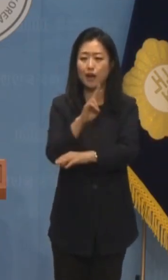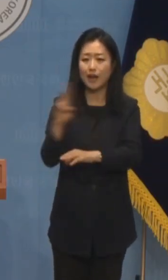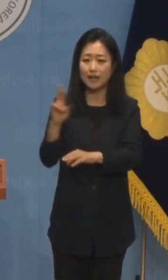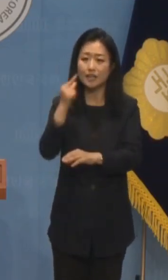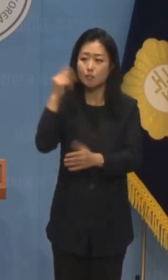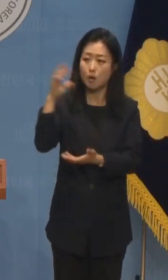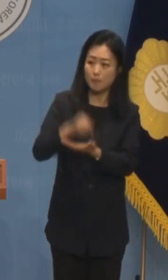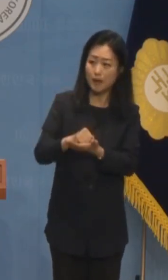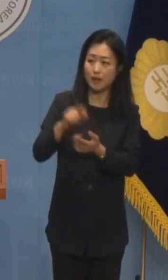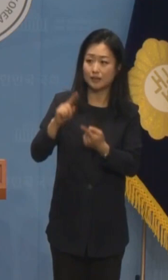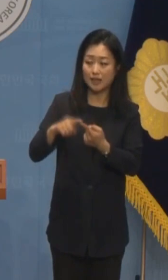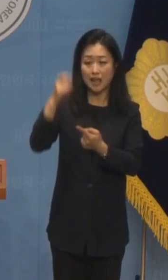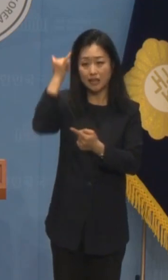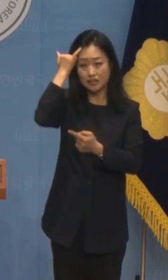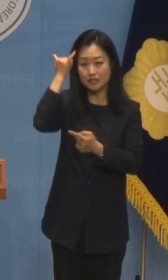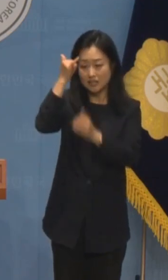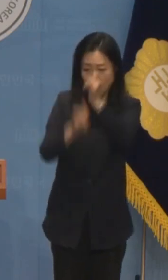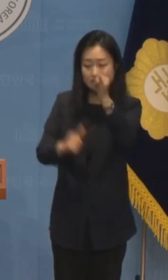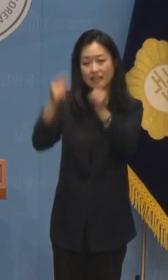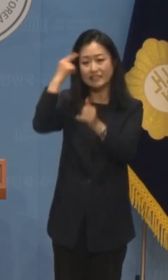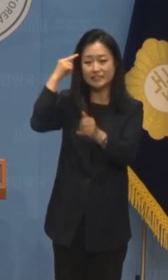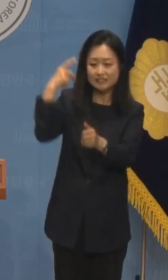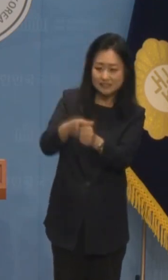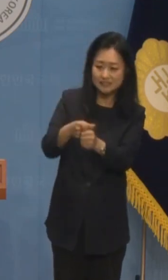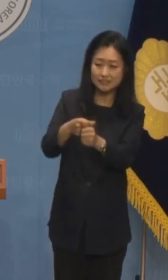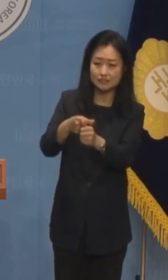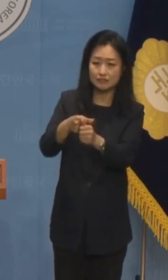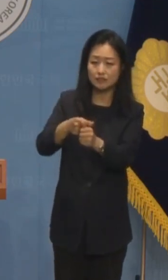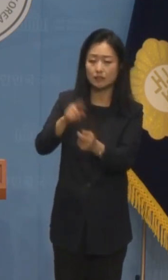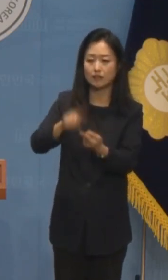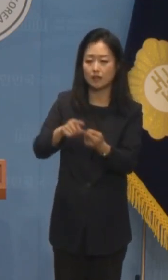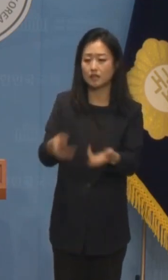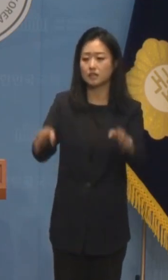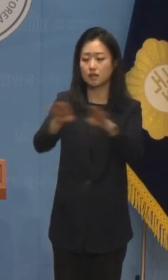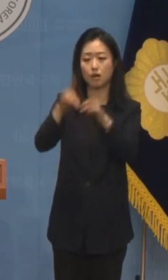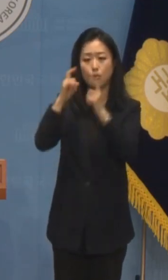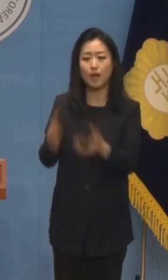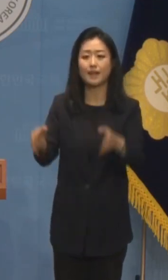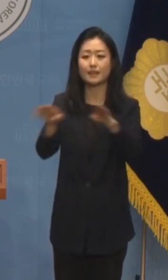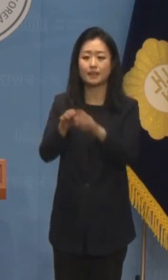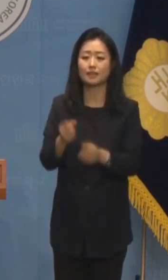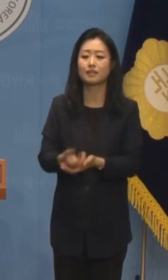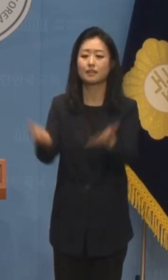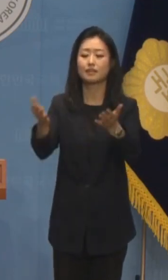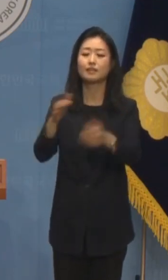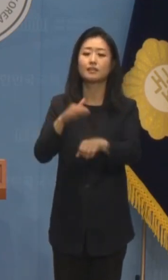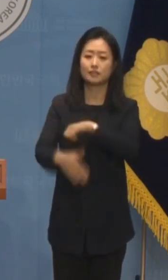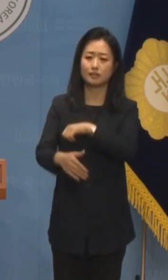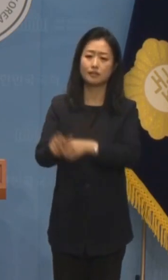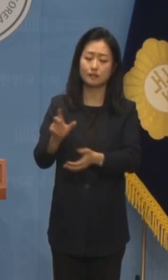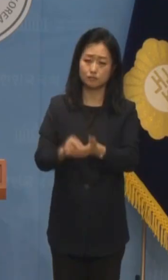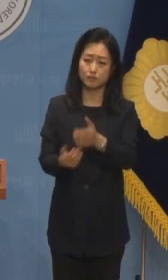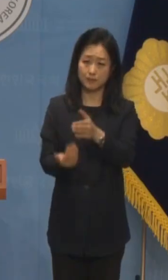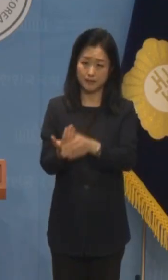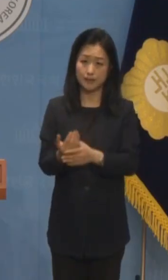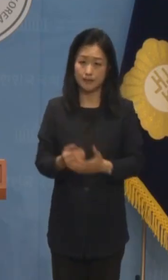역사인식을 독립운동사에도 반영하여 뉴라이트 사관을 퍼뜨리겠다는 의도입니다.